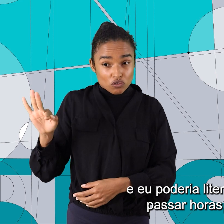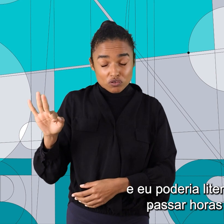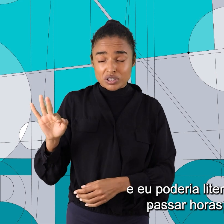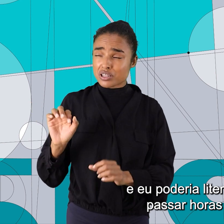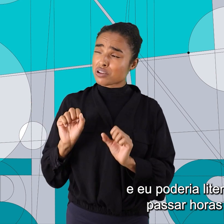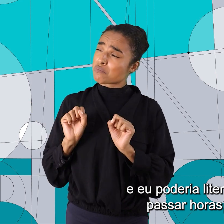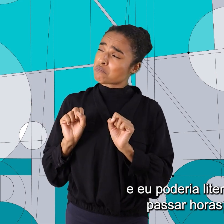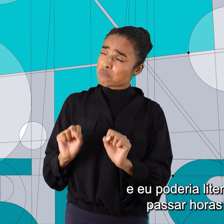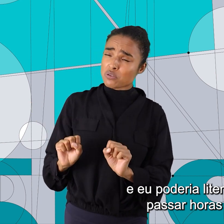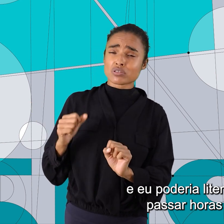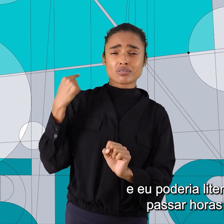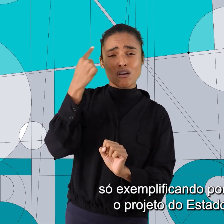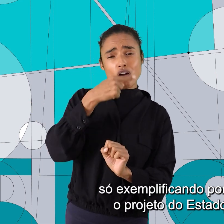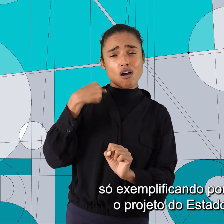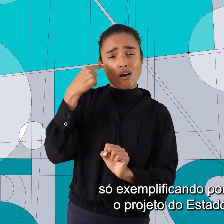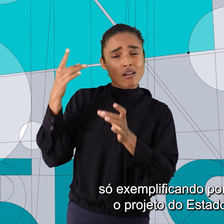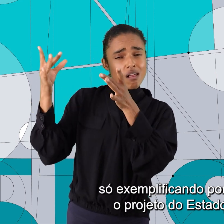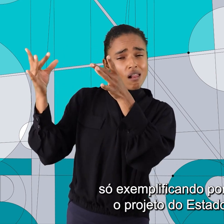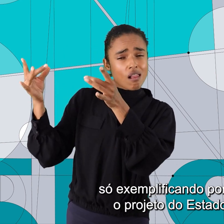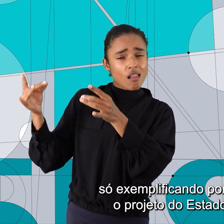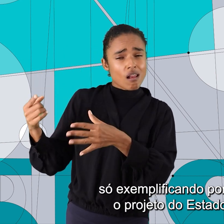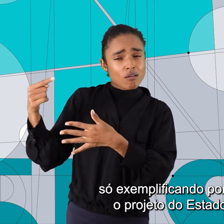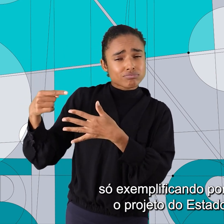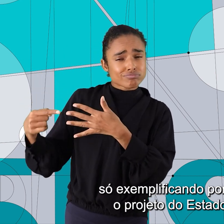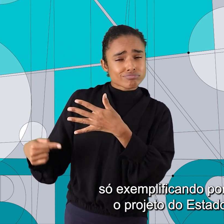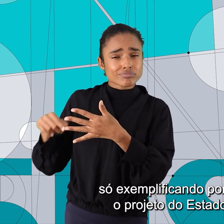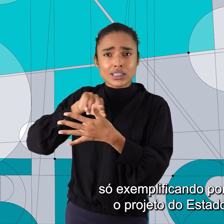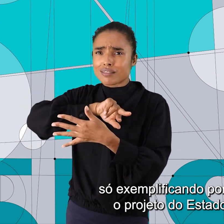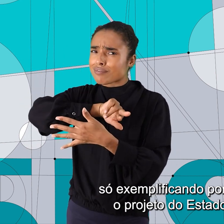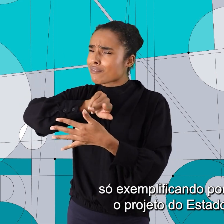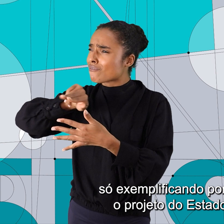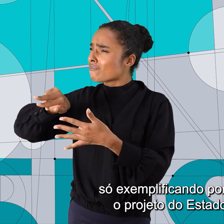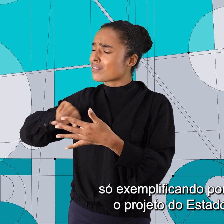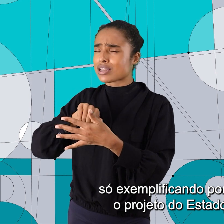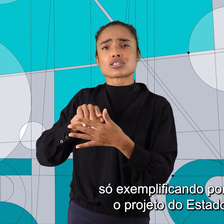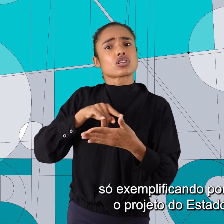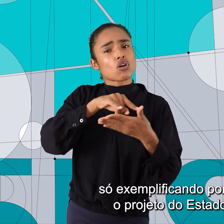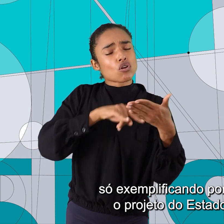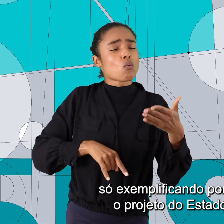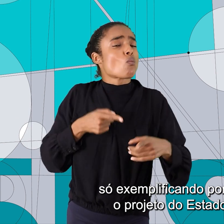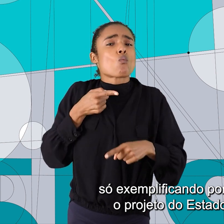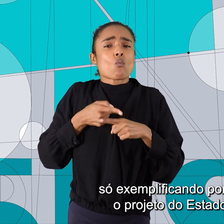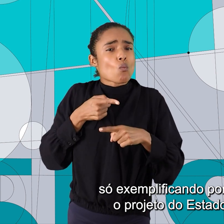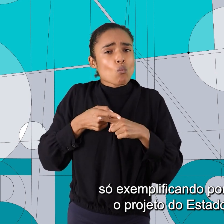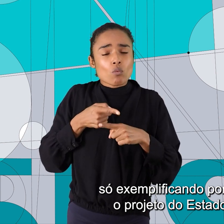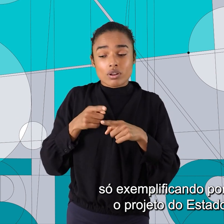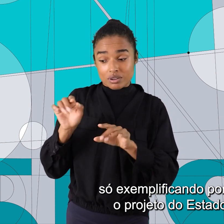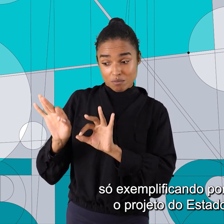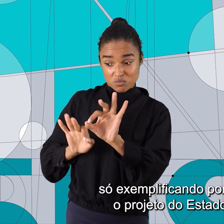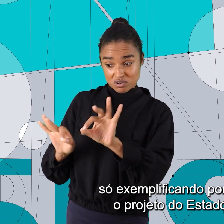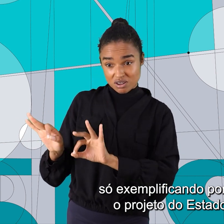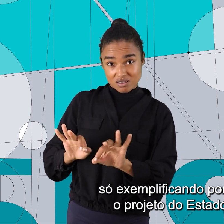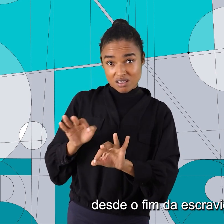literalmente poderia passar horas aqui só exemplificando porquê e como o projeto do Estado